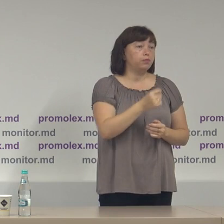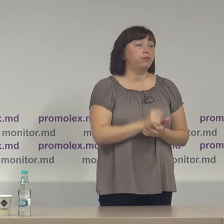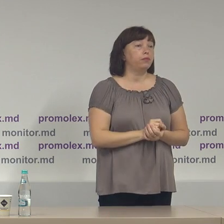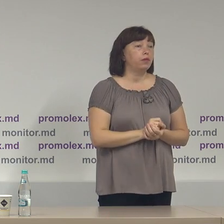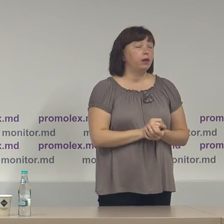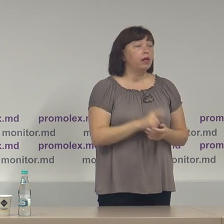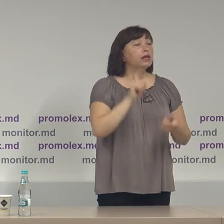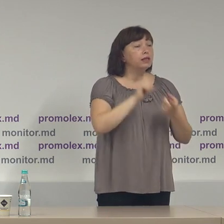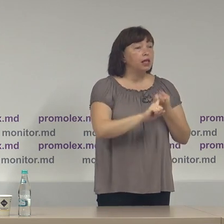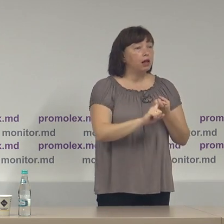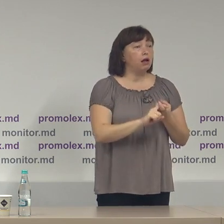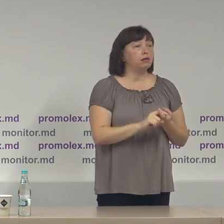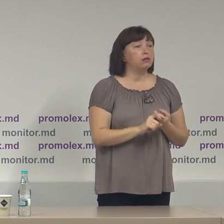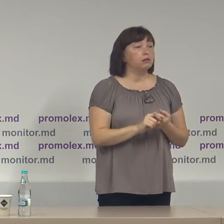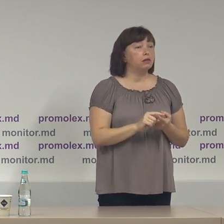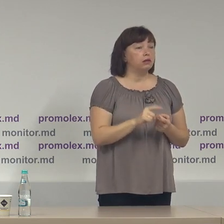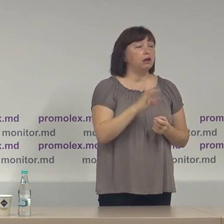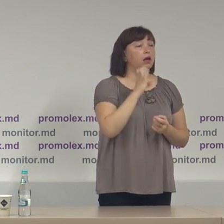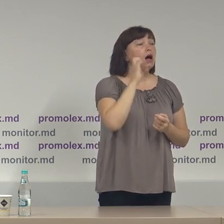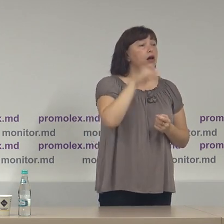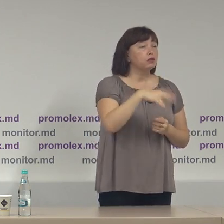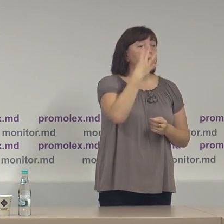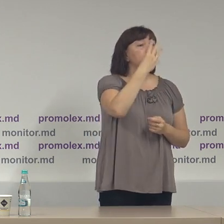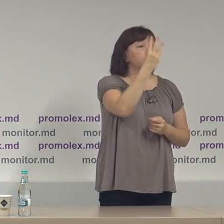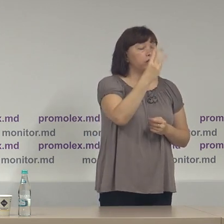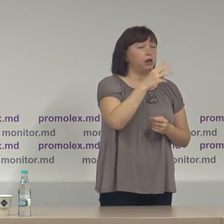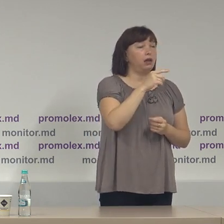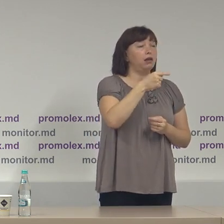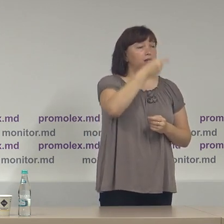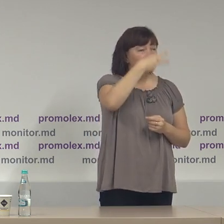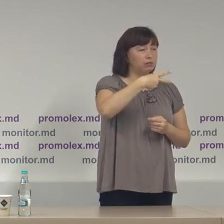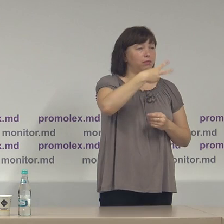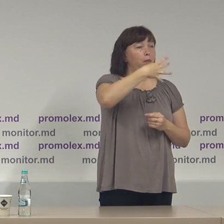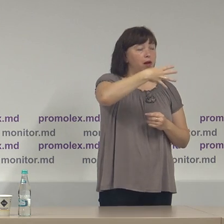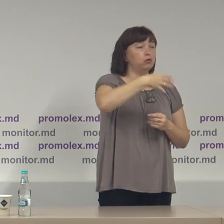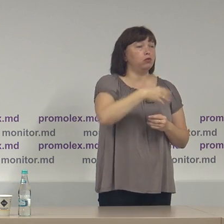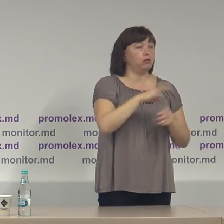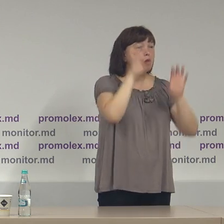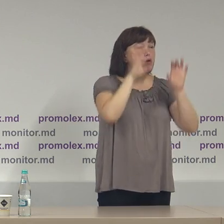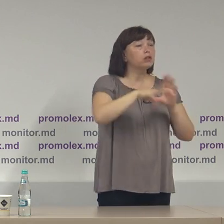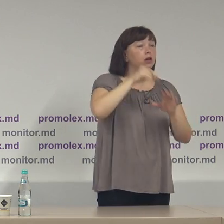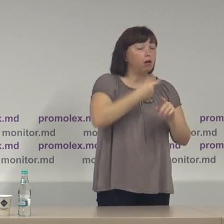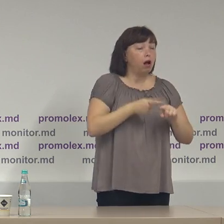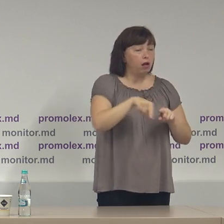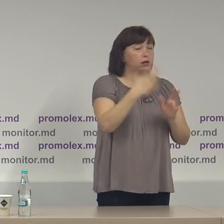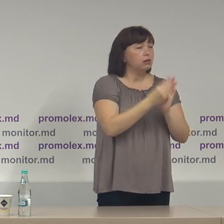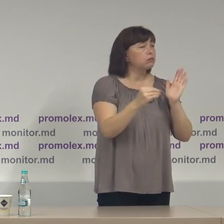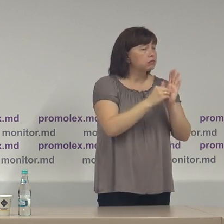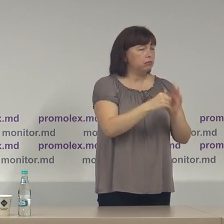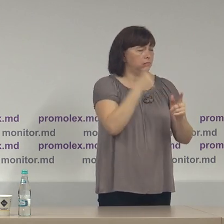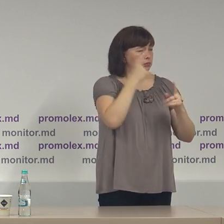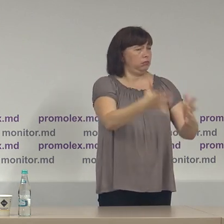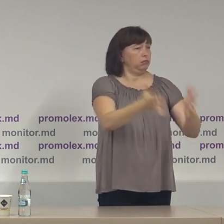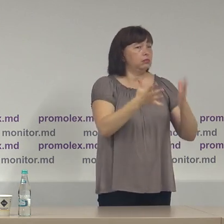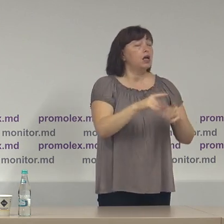ține de articolul 43 al Neat 7 Code Electoral, care menționează foarte exact că partidele